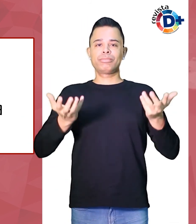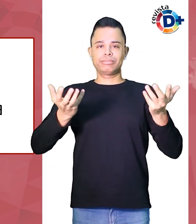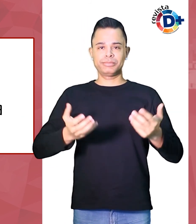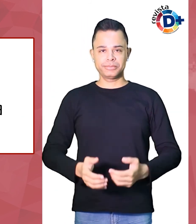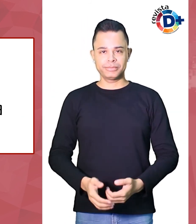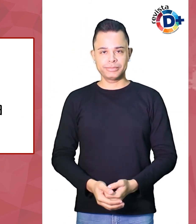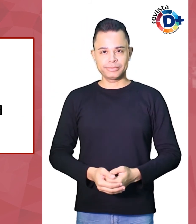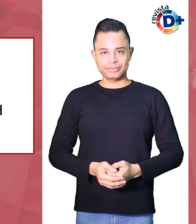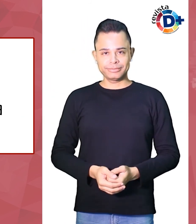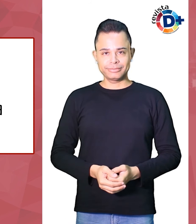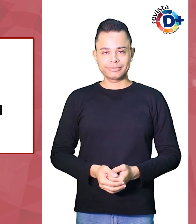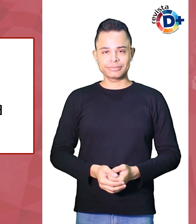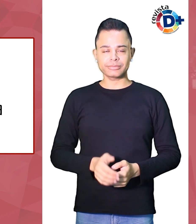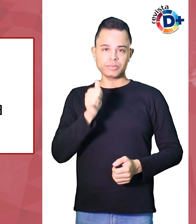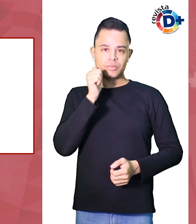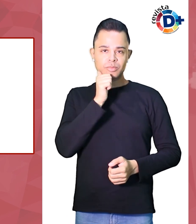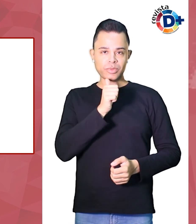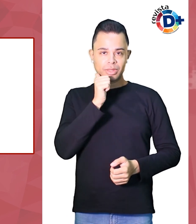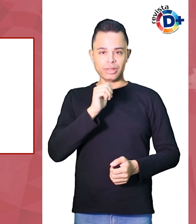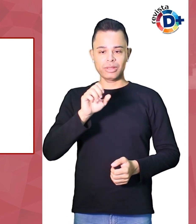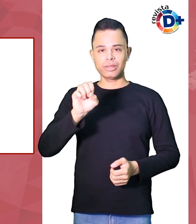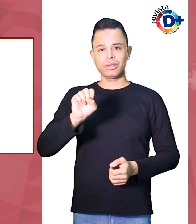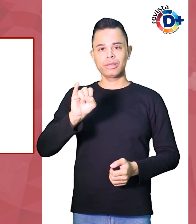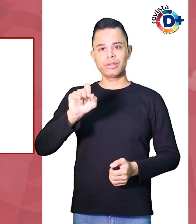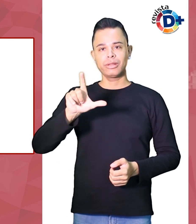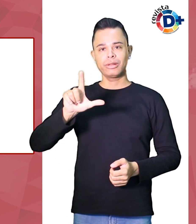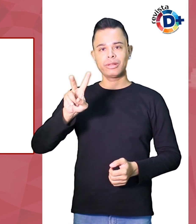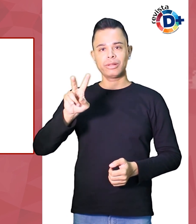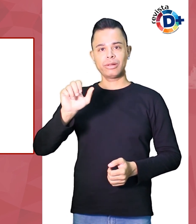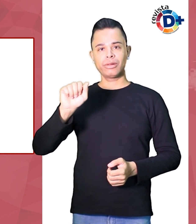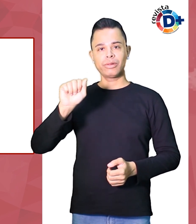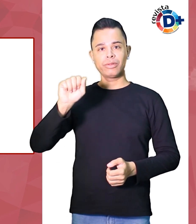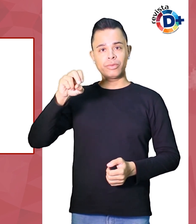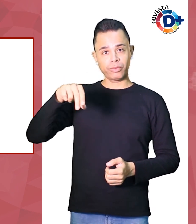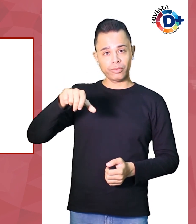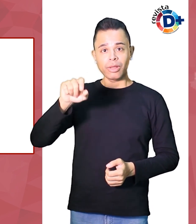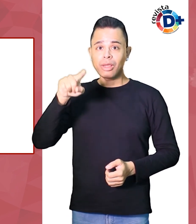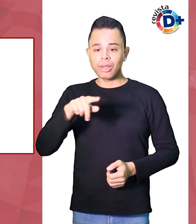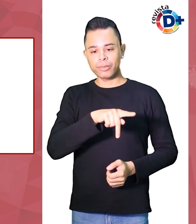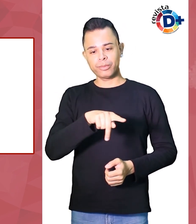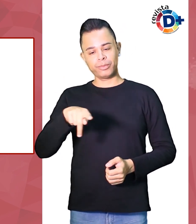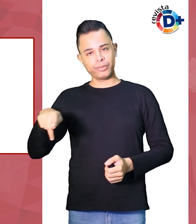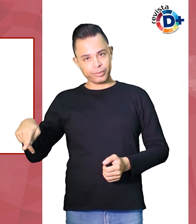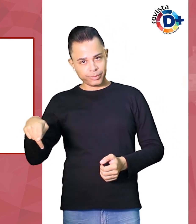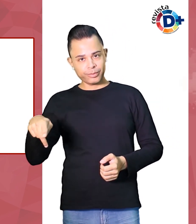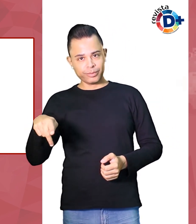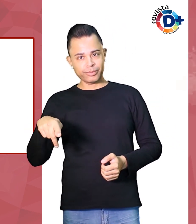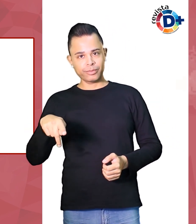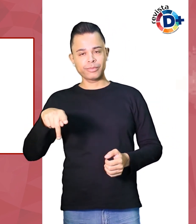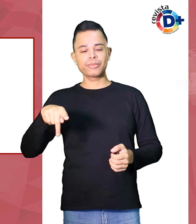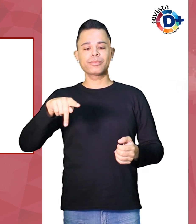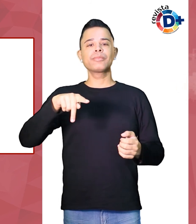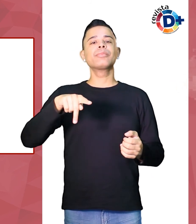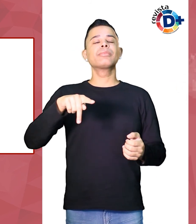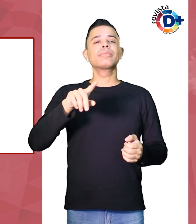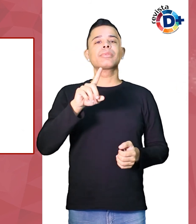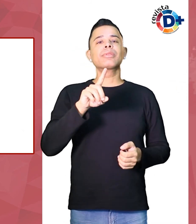Silvana Zajac professora da Universidade Federal de São Paulo Doutora em Linguística